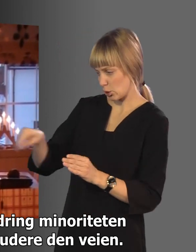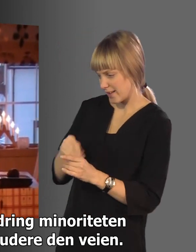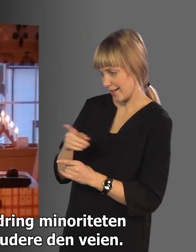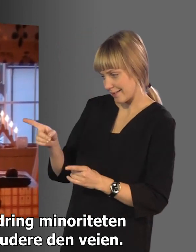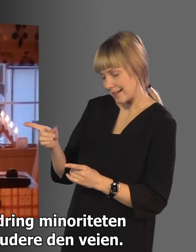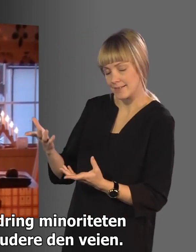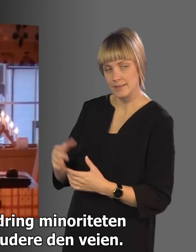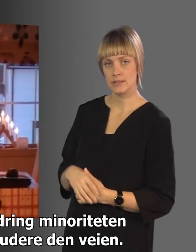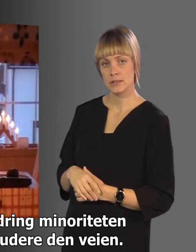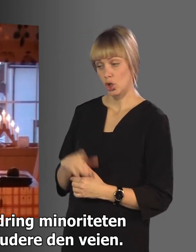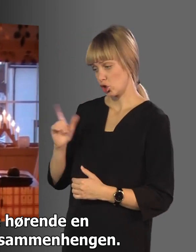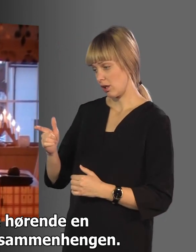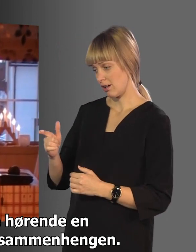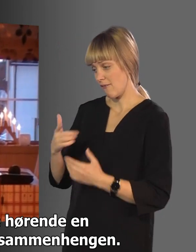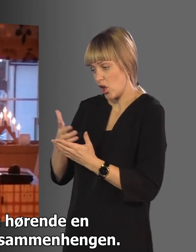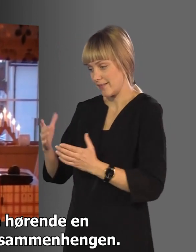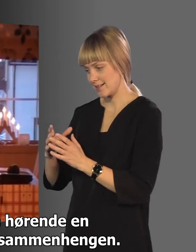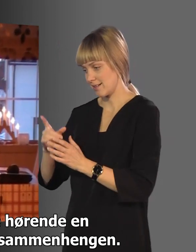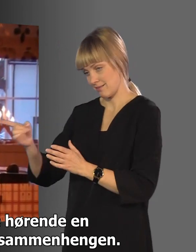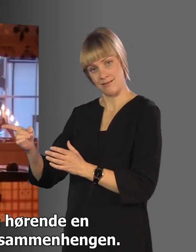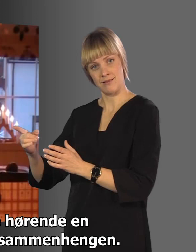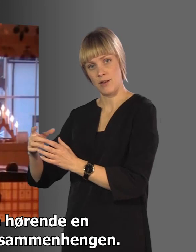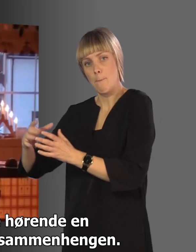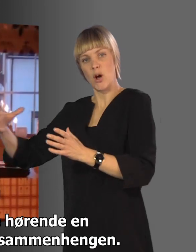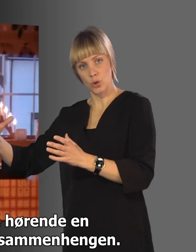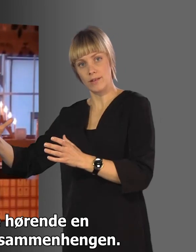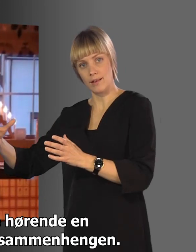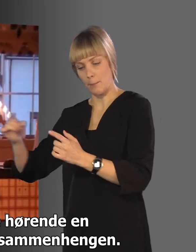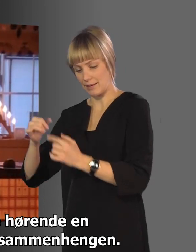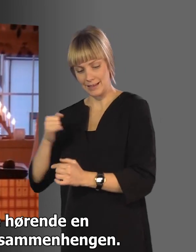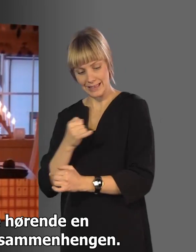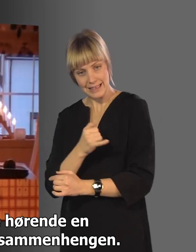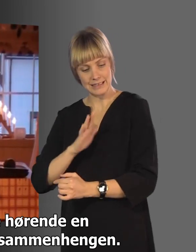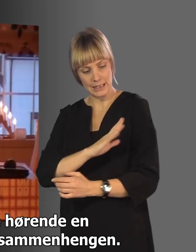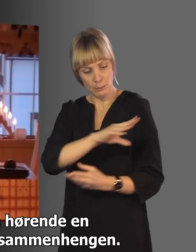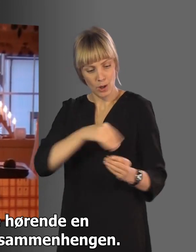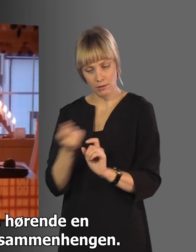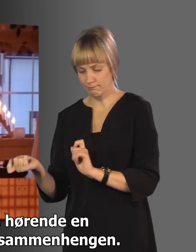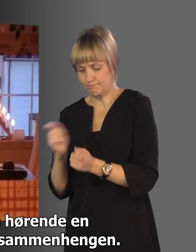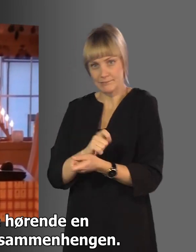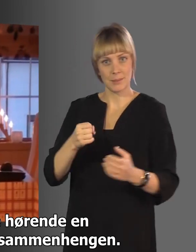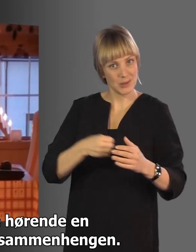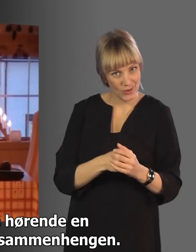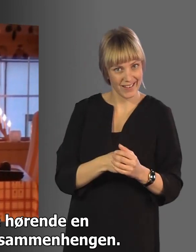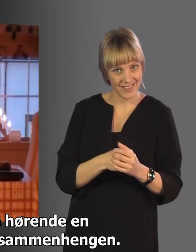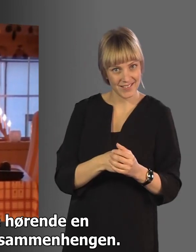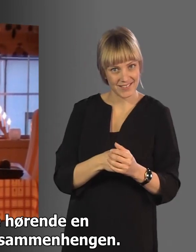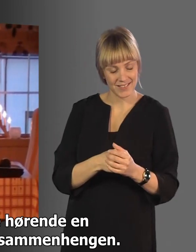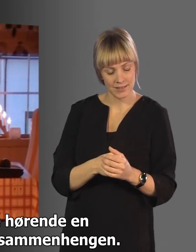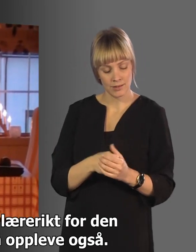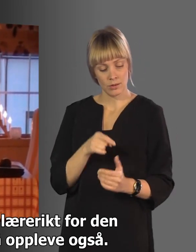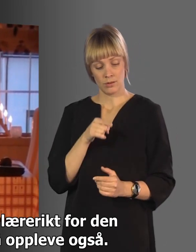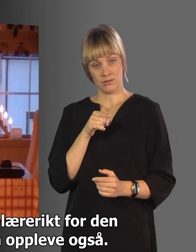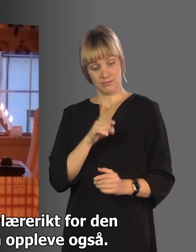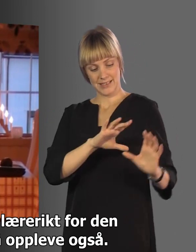men også å inkludere den veien, for da blir jo de hørende en minoritet i den nye sammenhengen.